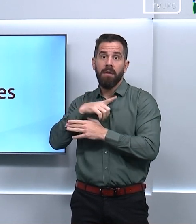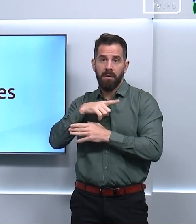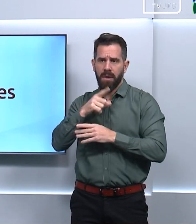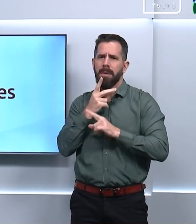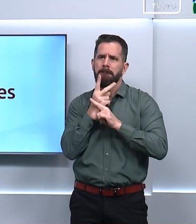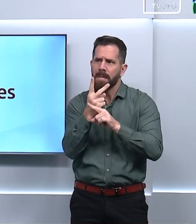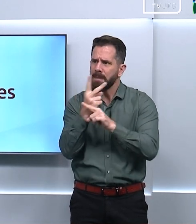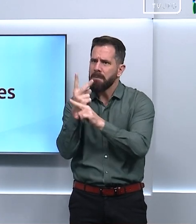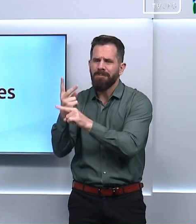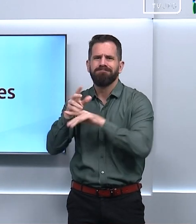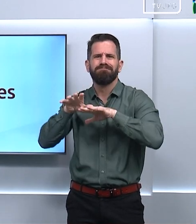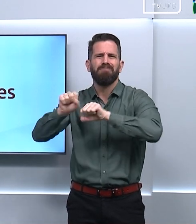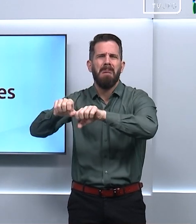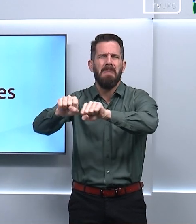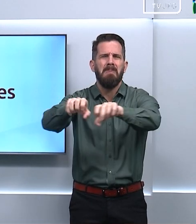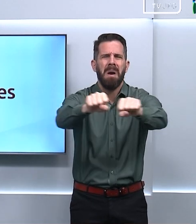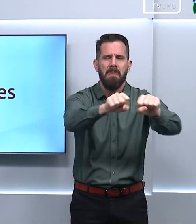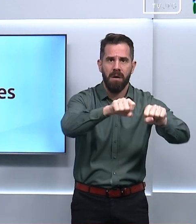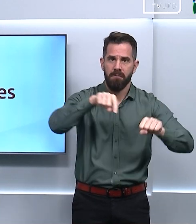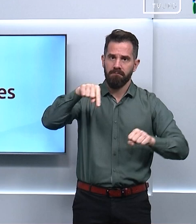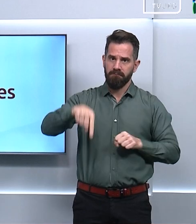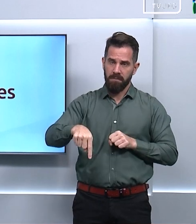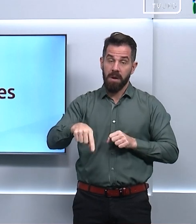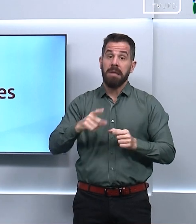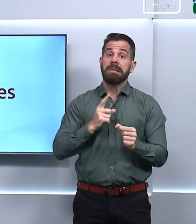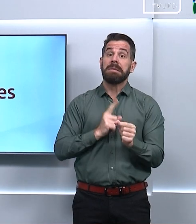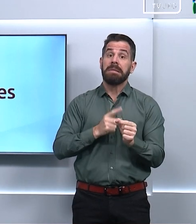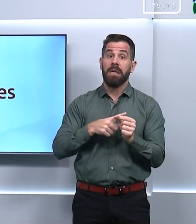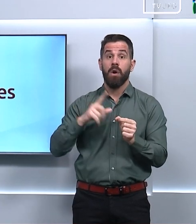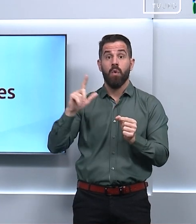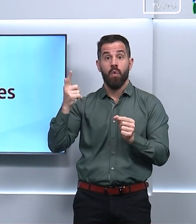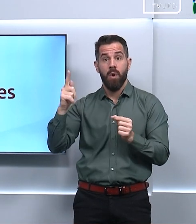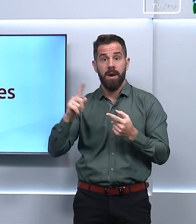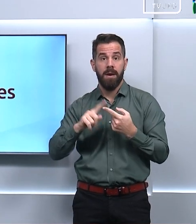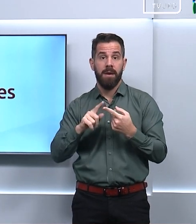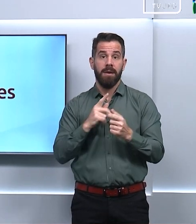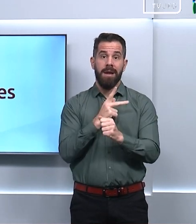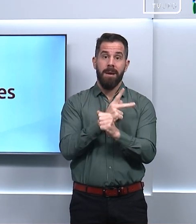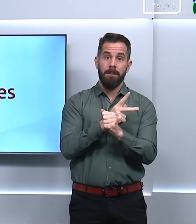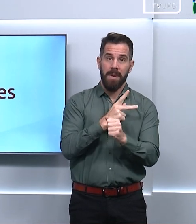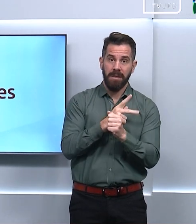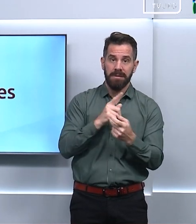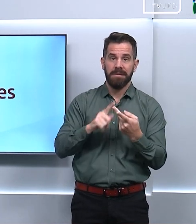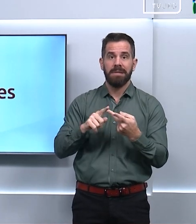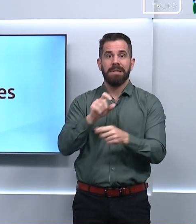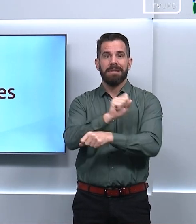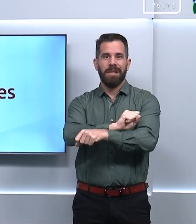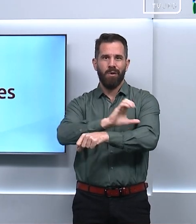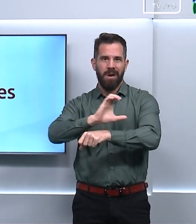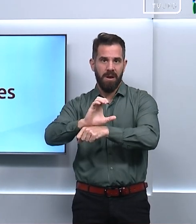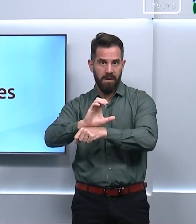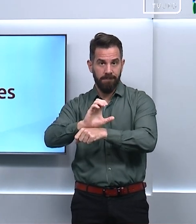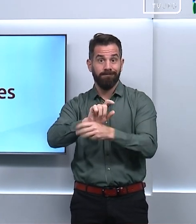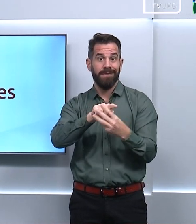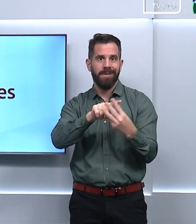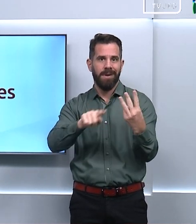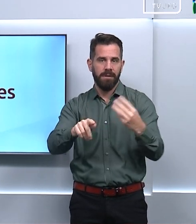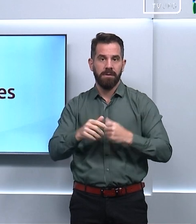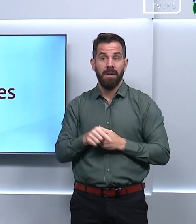e apreensão em cidades, na cidade de Goiânia, Aparecida de Goiânia e Senador Caneto. Essa